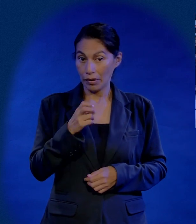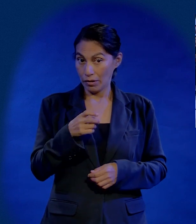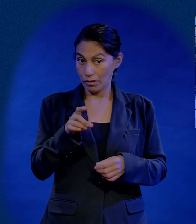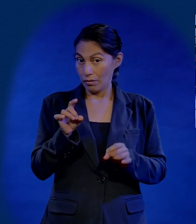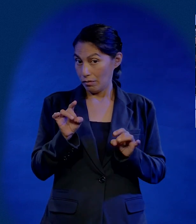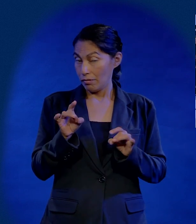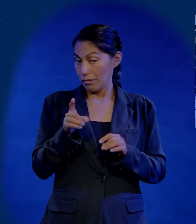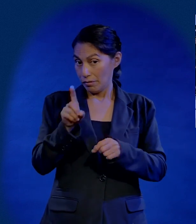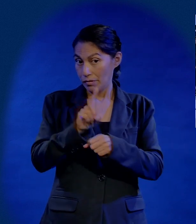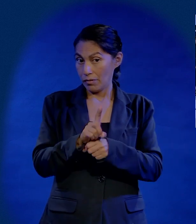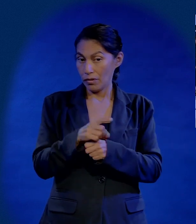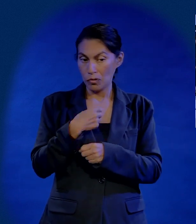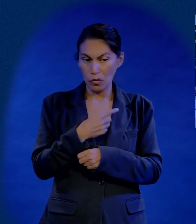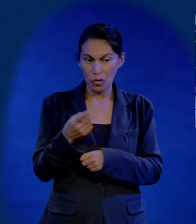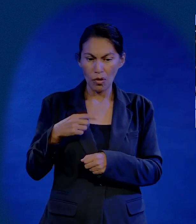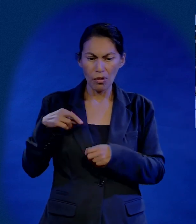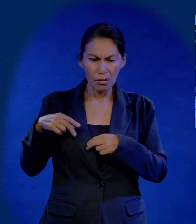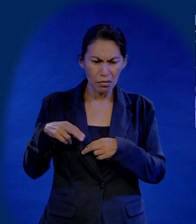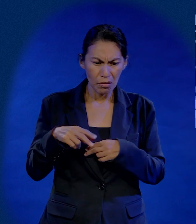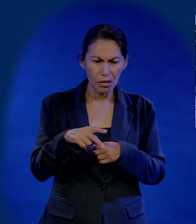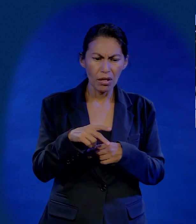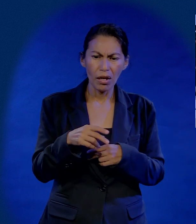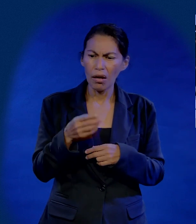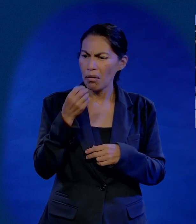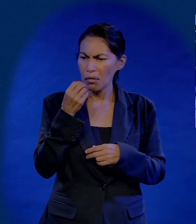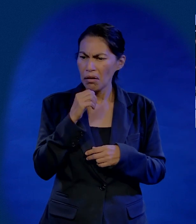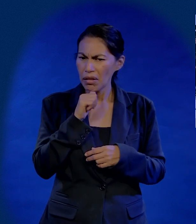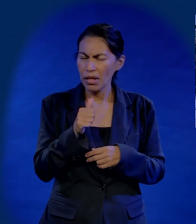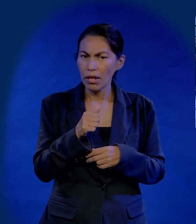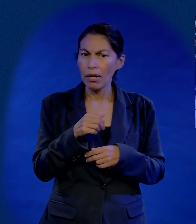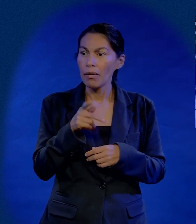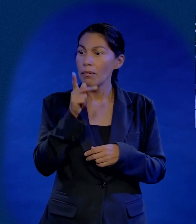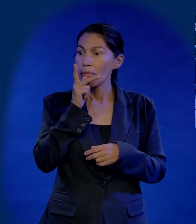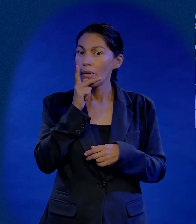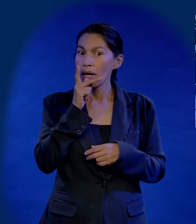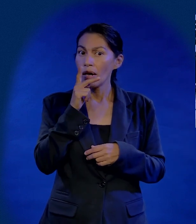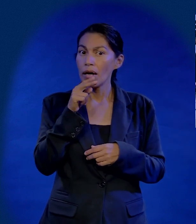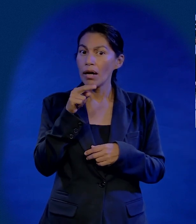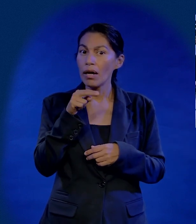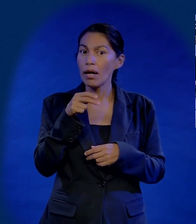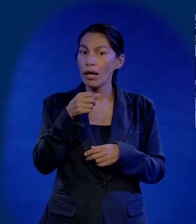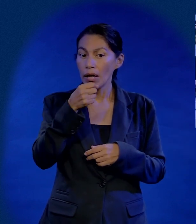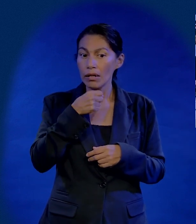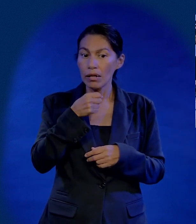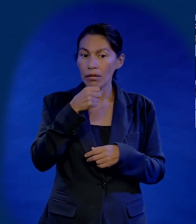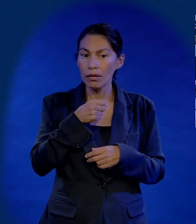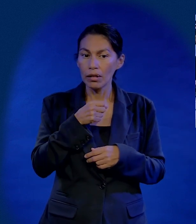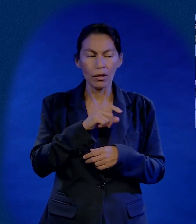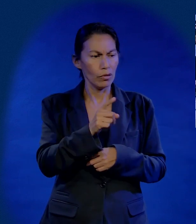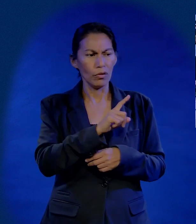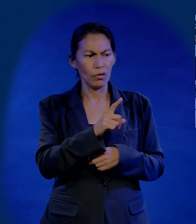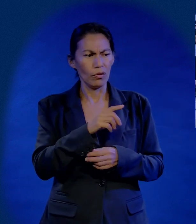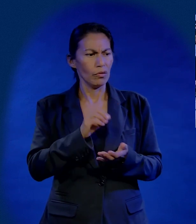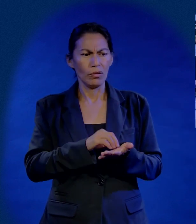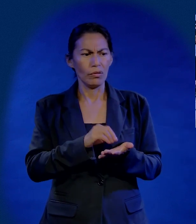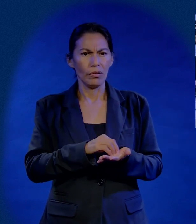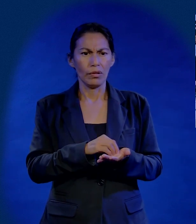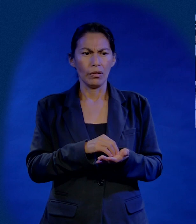pues veníamos de la escuela, pasé por esa calle, no habíamos comido. Y dicen los niños, papá, nieve, nieve. Mi respuesta automática,